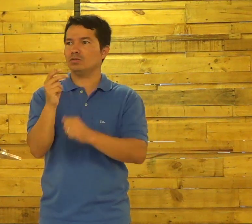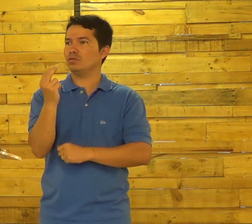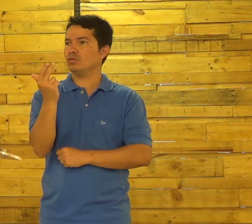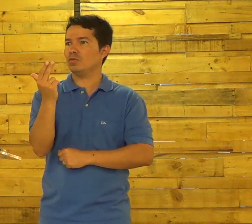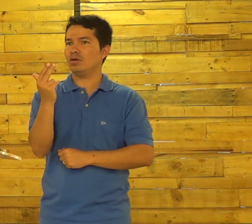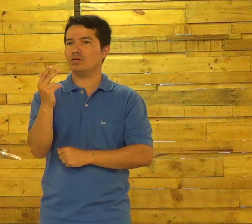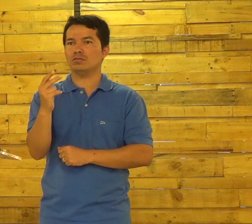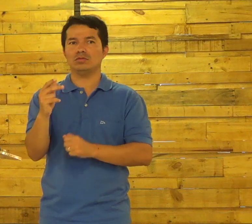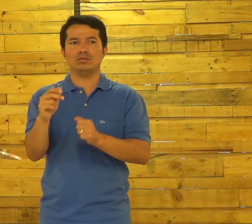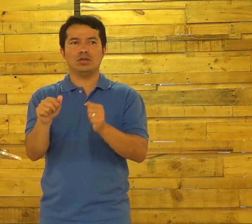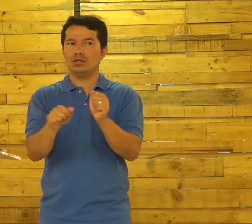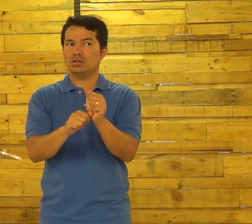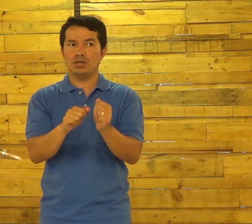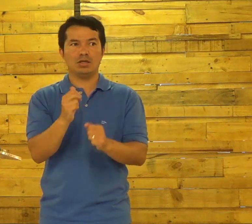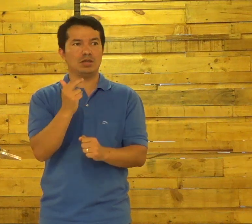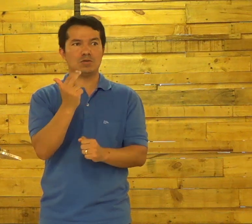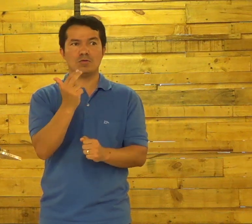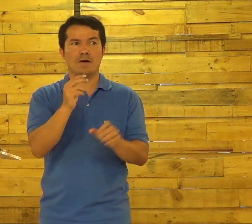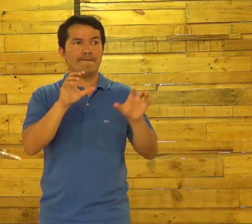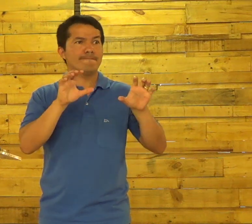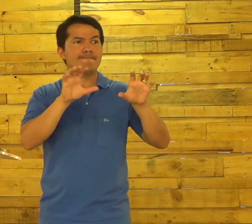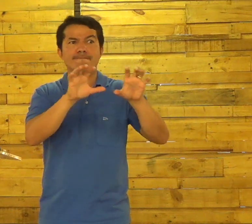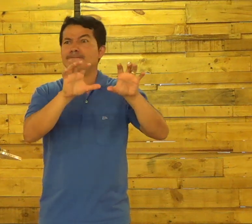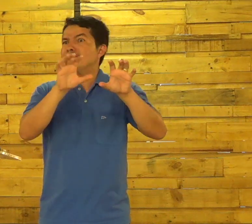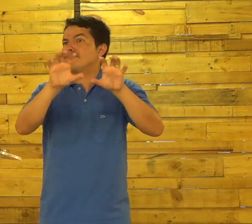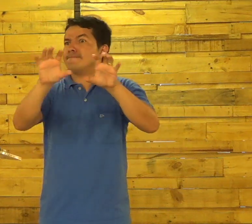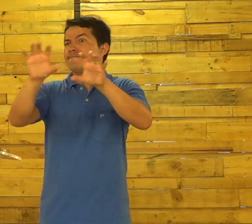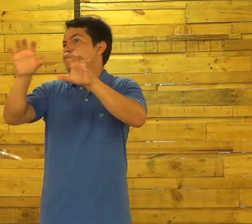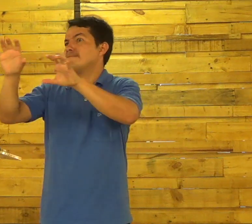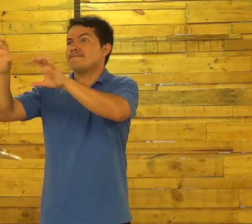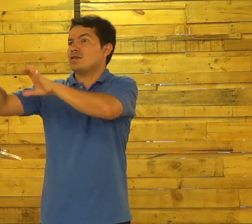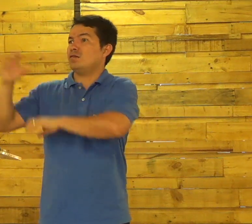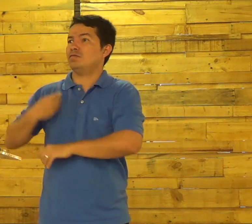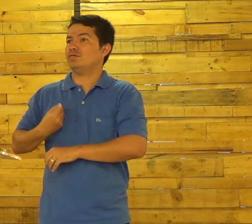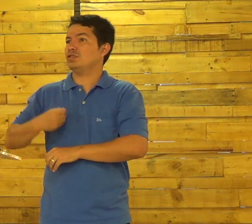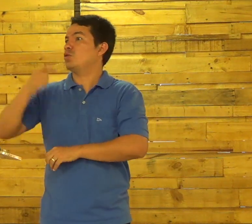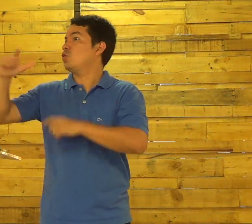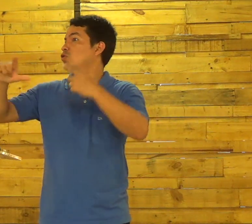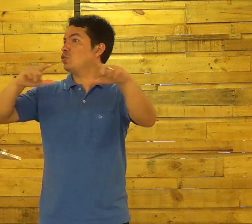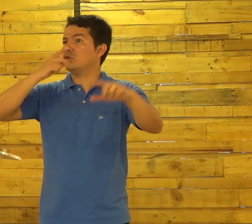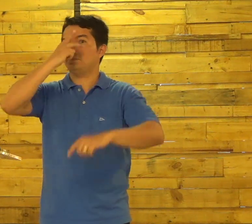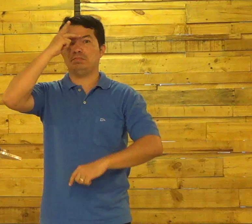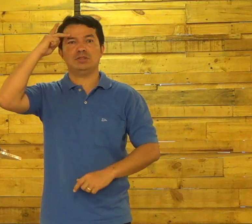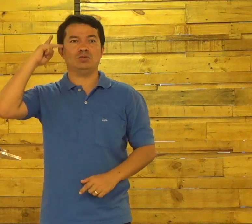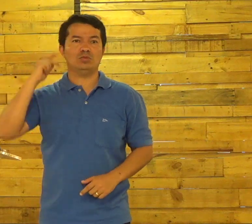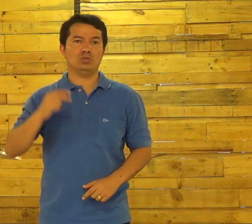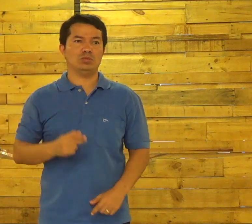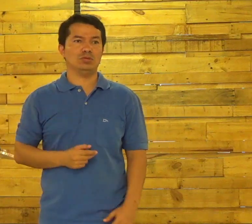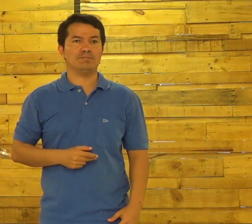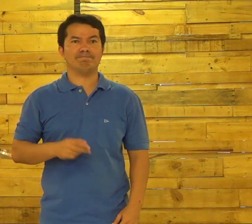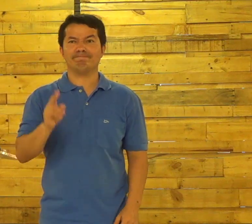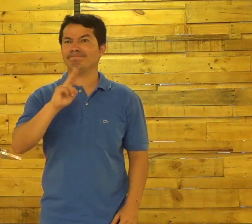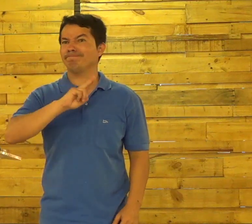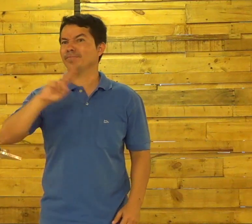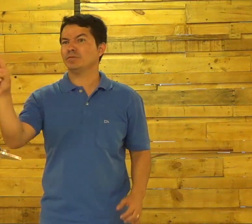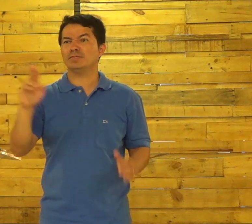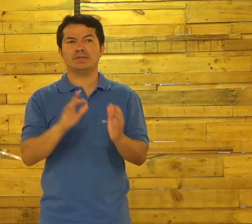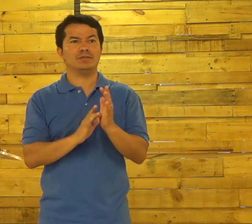que A gente possa ser Igual Igual Pedro Influenciando Vidas Influenciando Outras